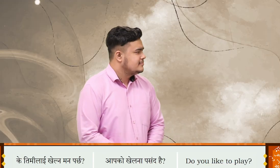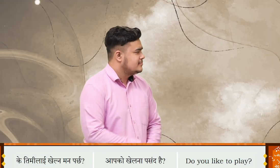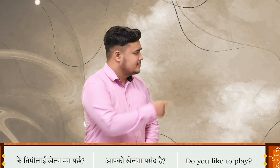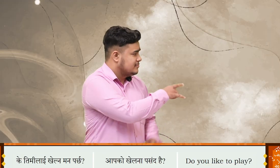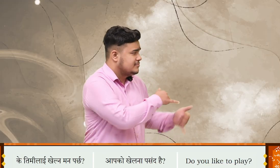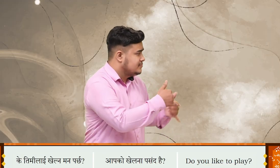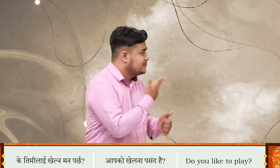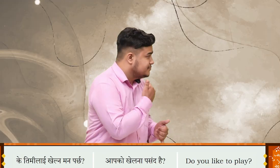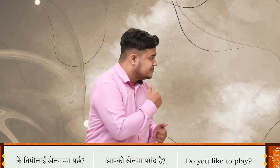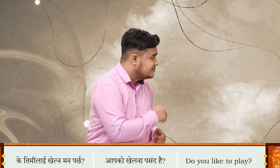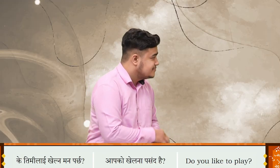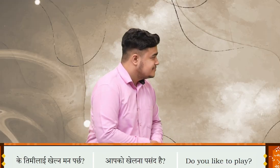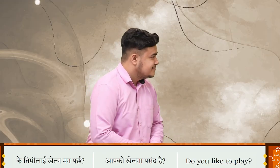के तिम्रो लाई खेलना मन परचा?